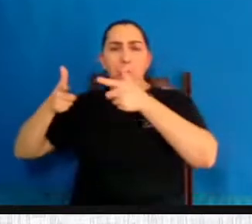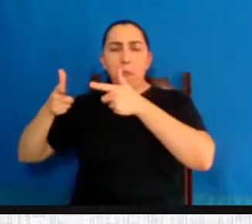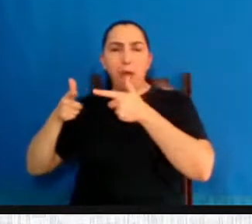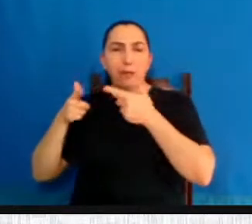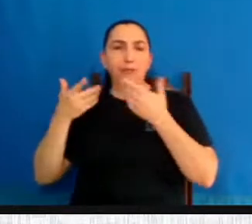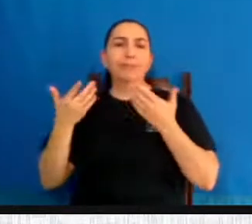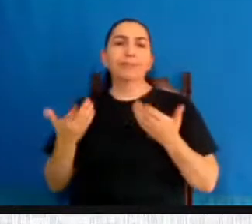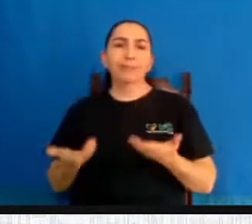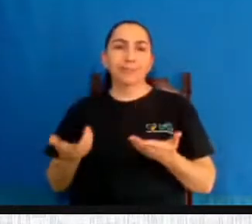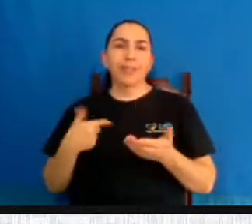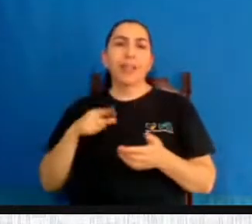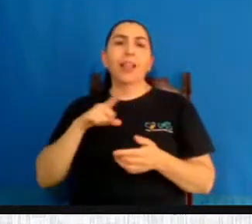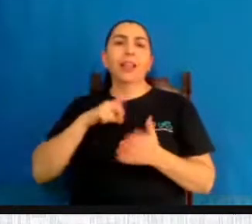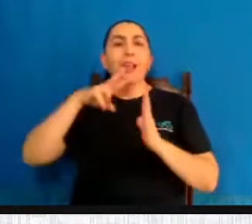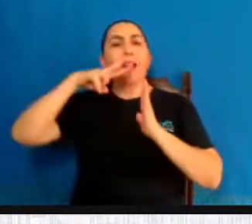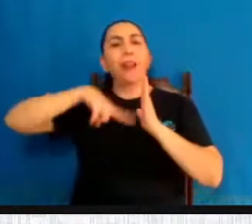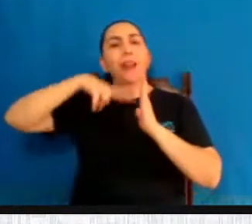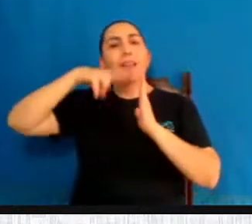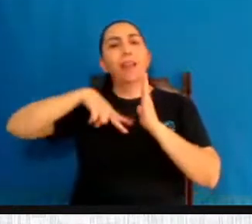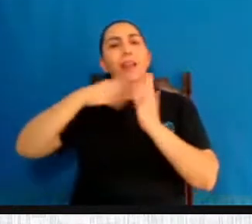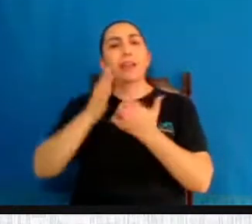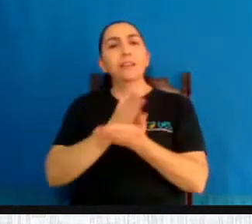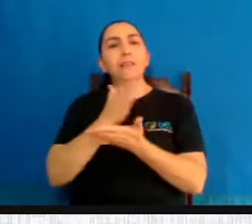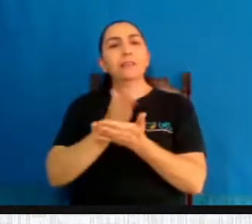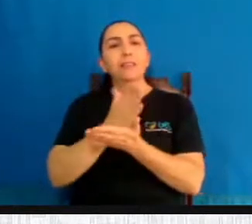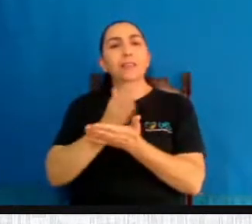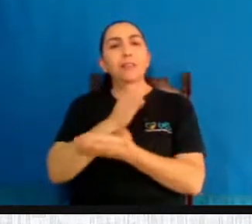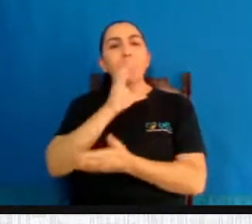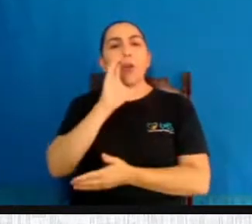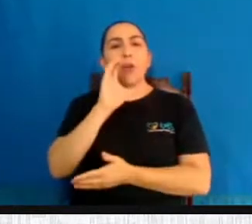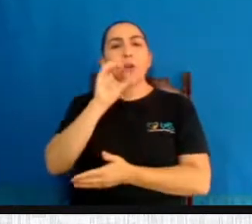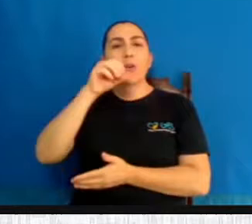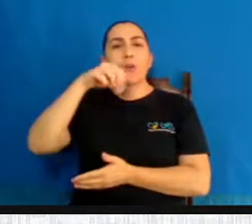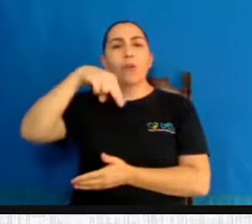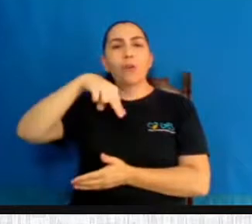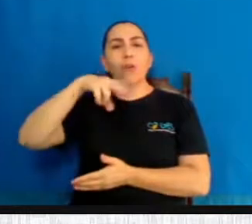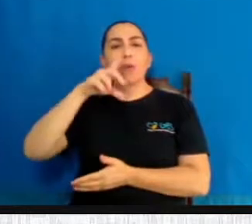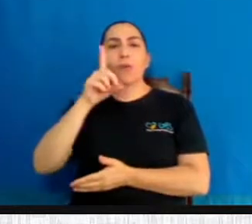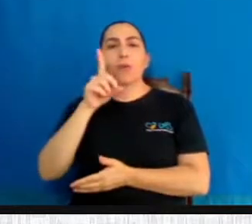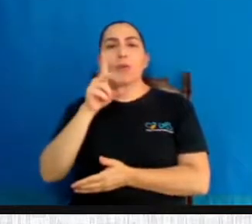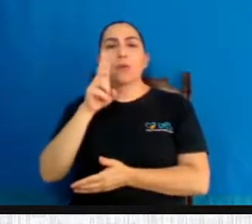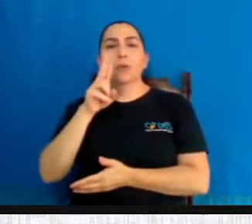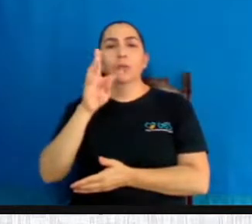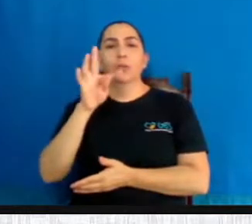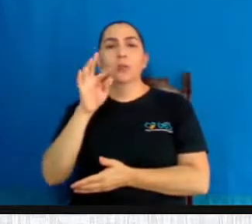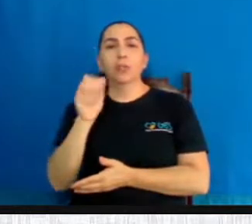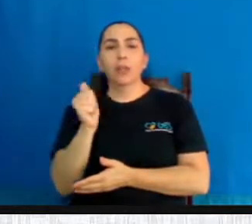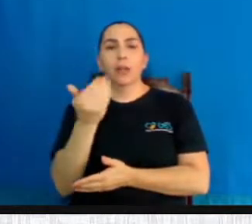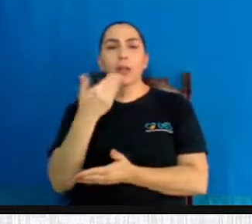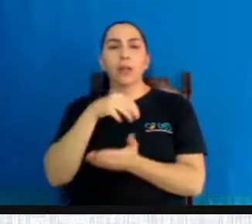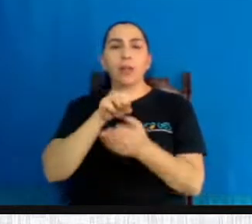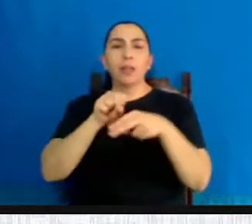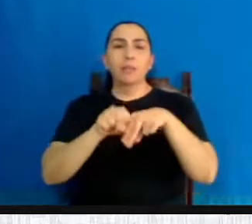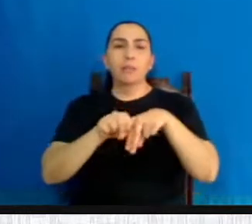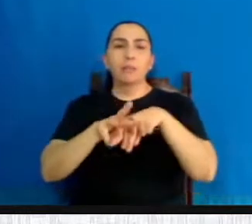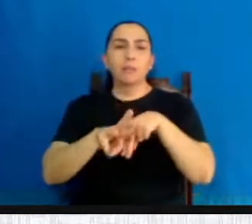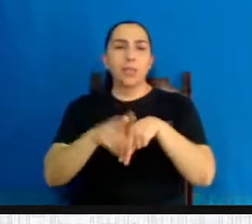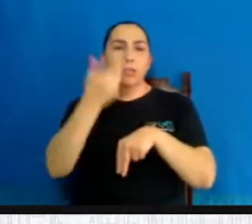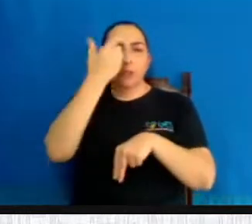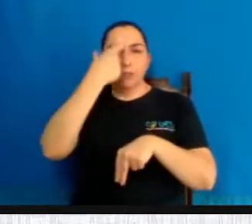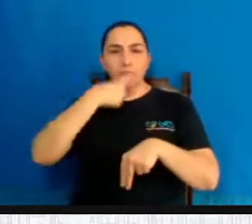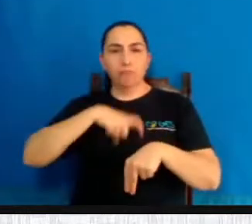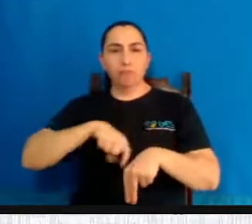Conduta Espírita, de André Luiz, lá nesta obra, nós vamos ver que o cristão não deve ter armas, deve se